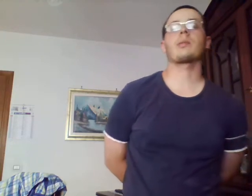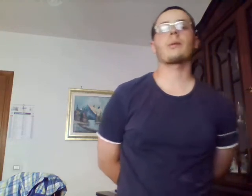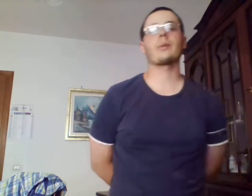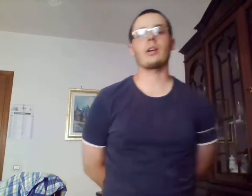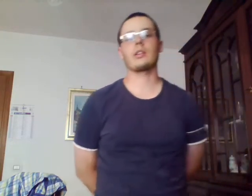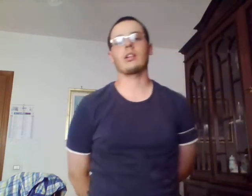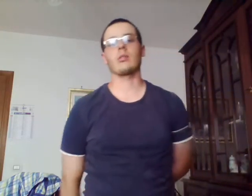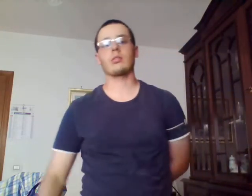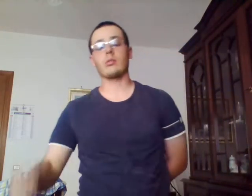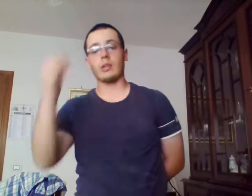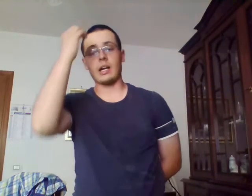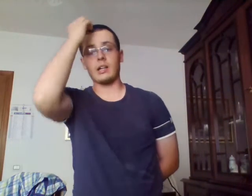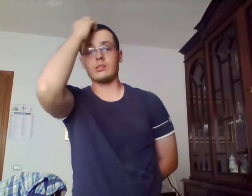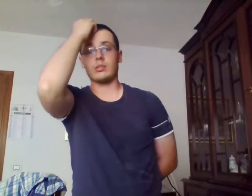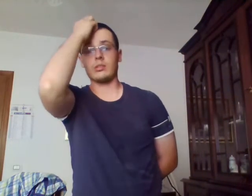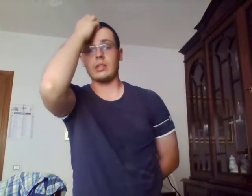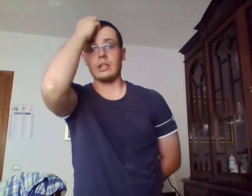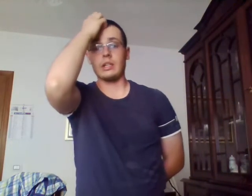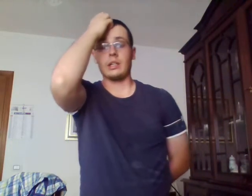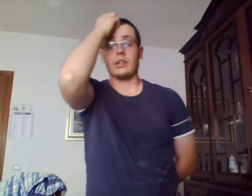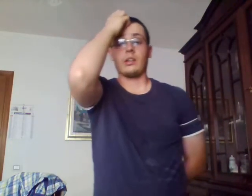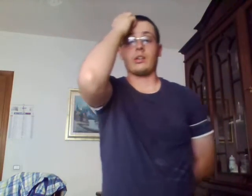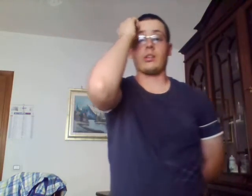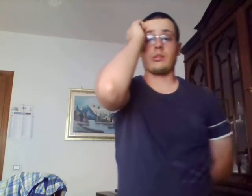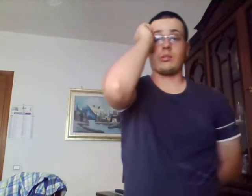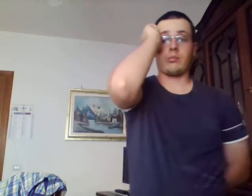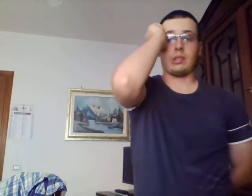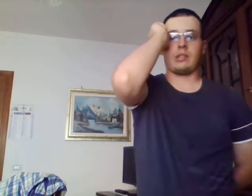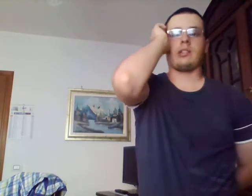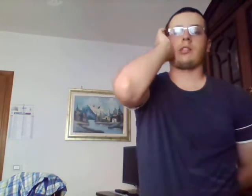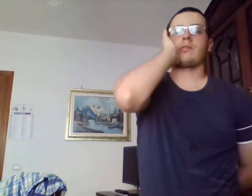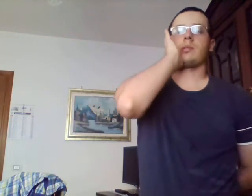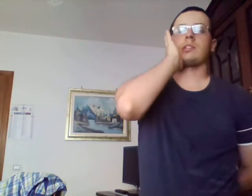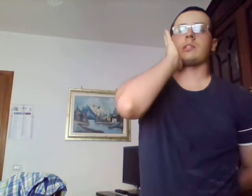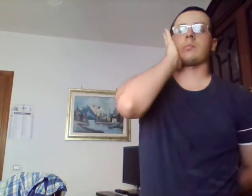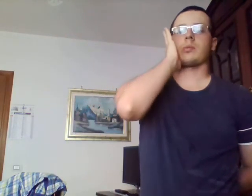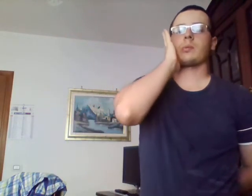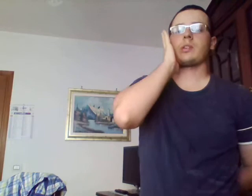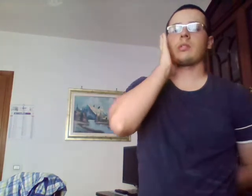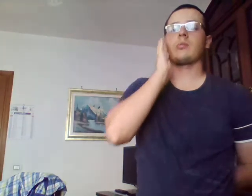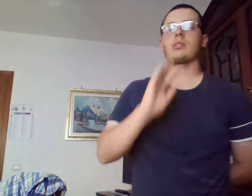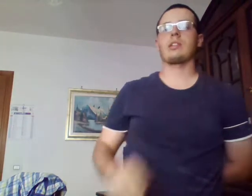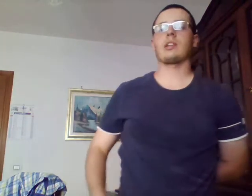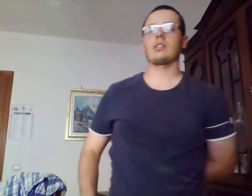Sanzanello, ho curato. Oggi quindi ovviamente proseguo dal